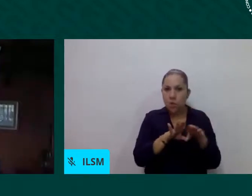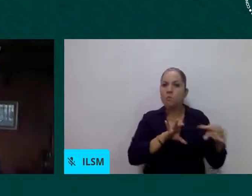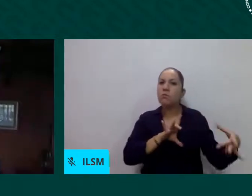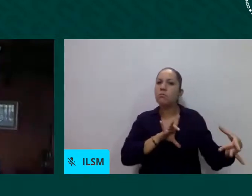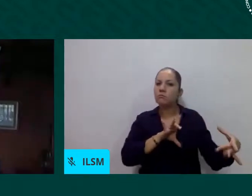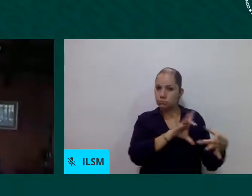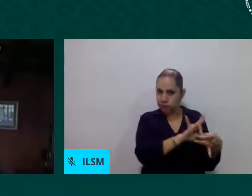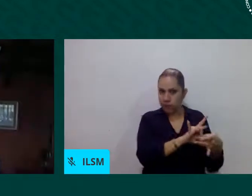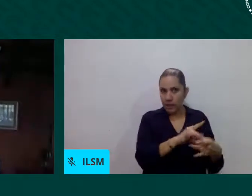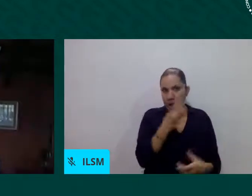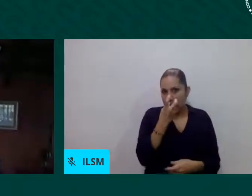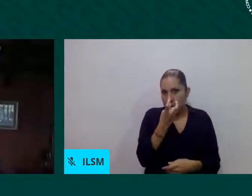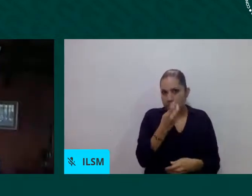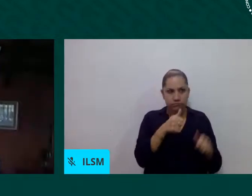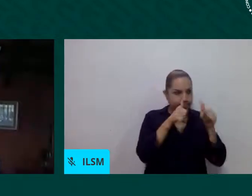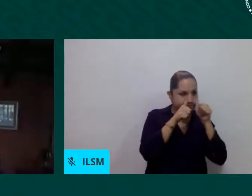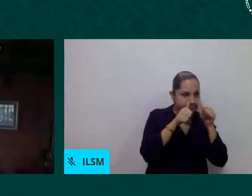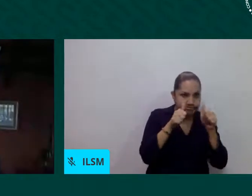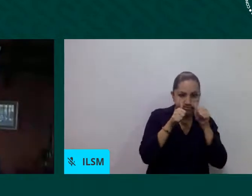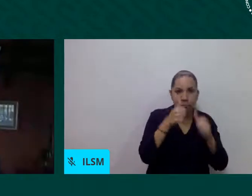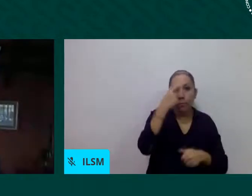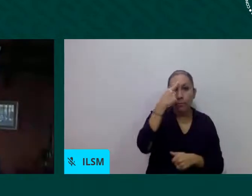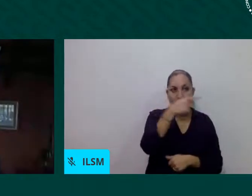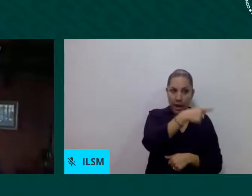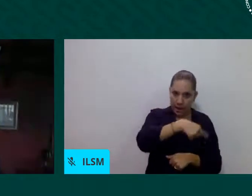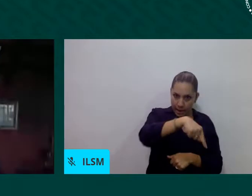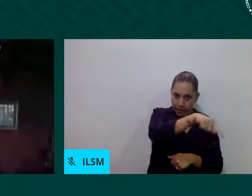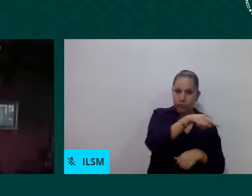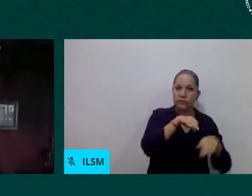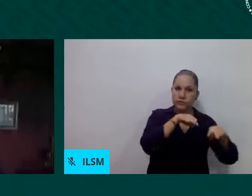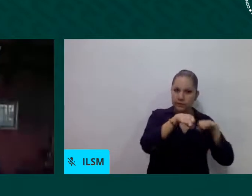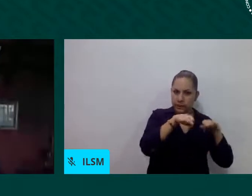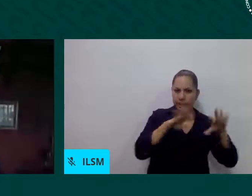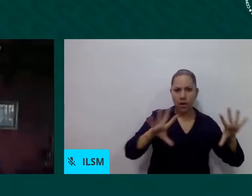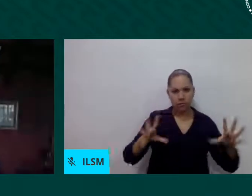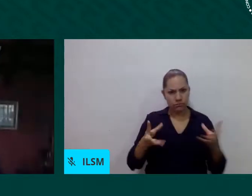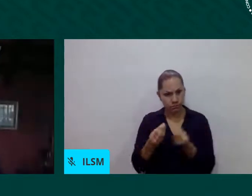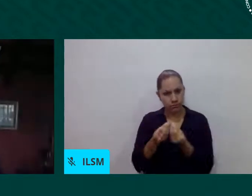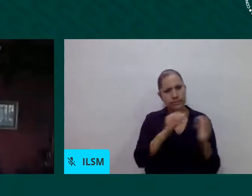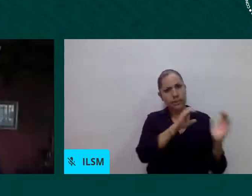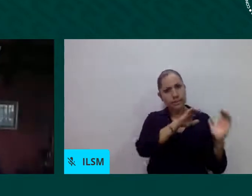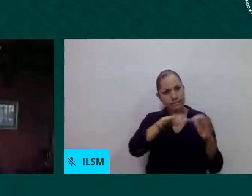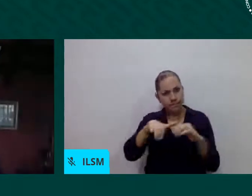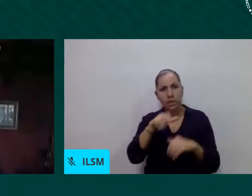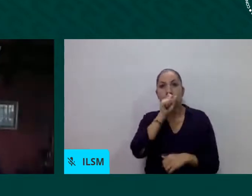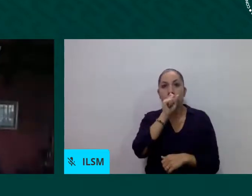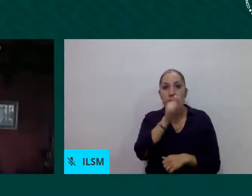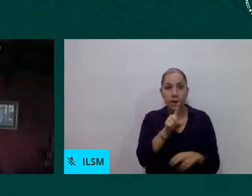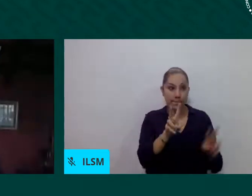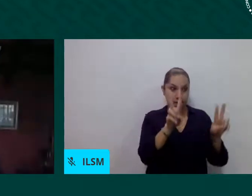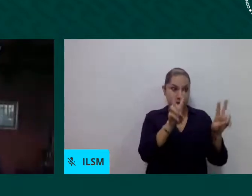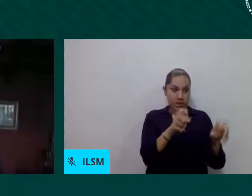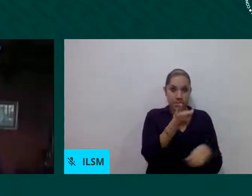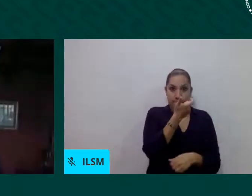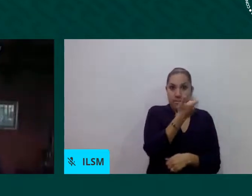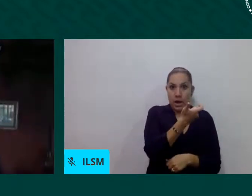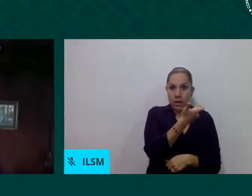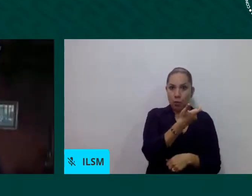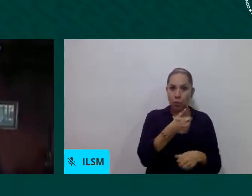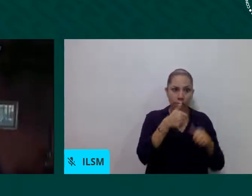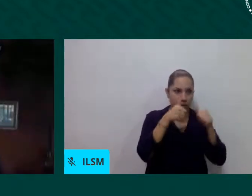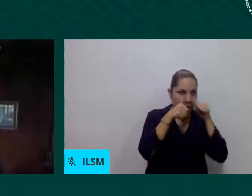económica. Y eso, por supuesto. Dicho esto, es que cuando